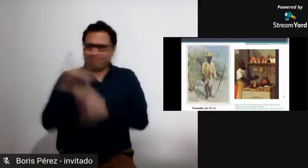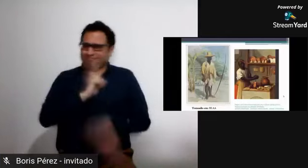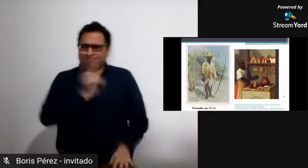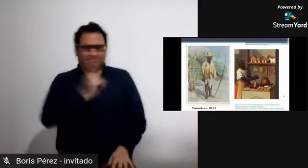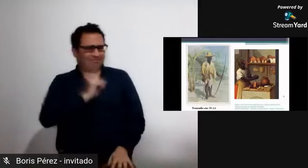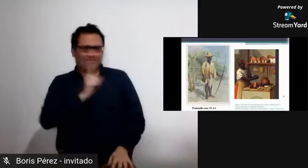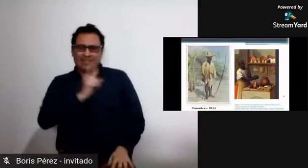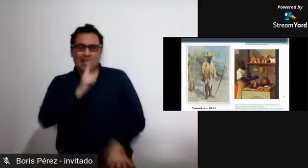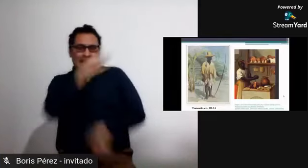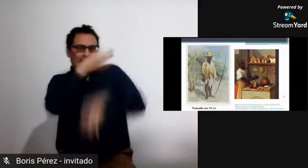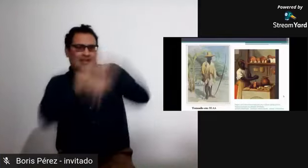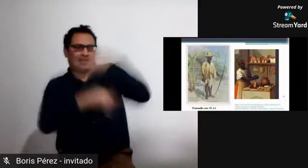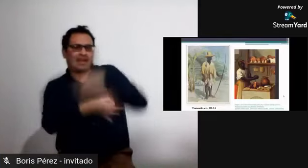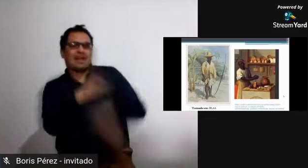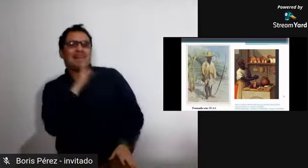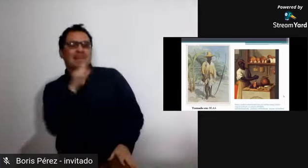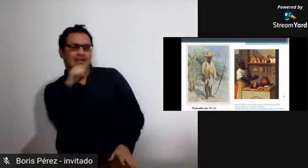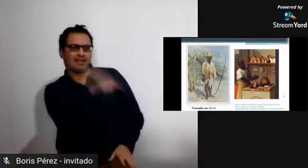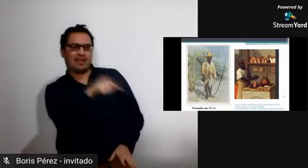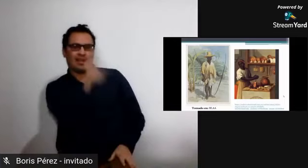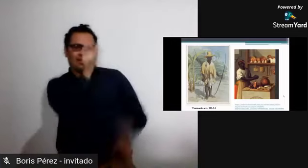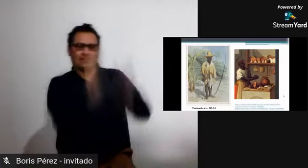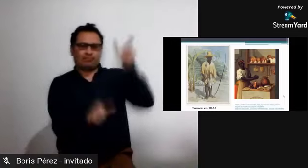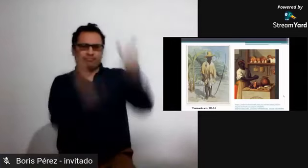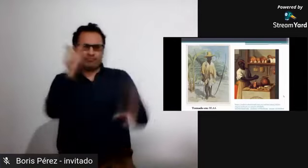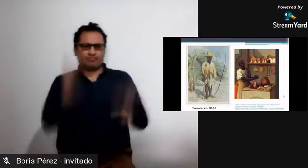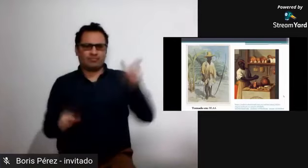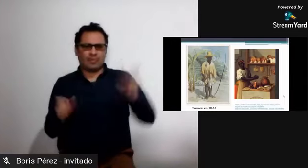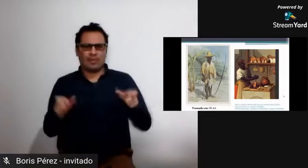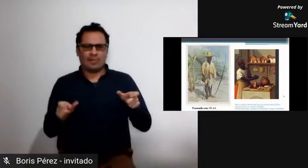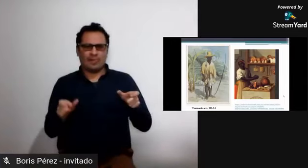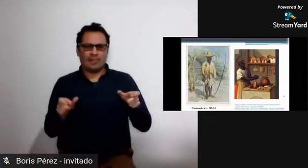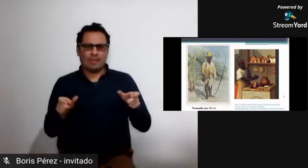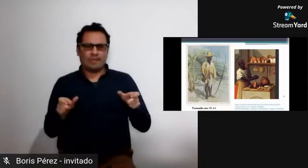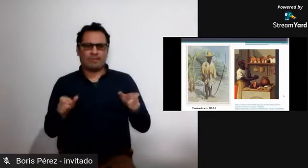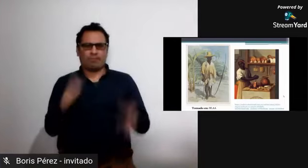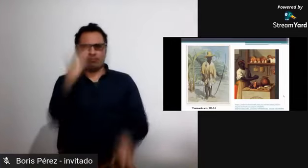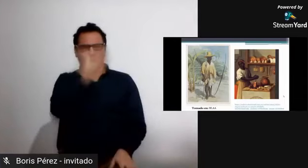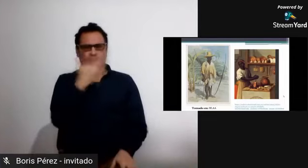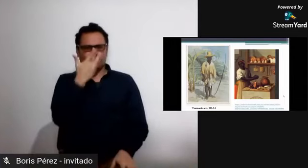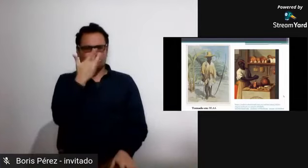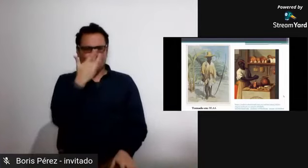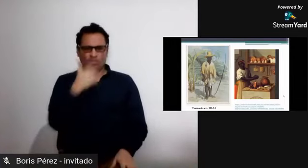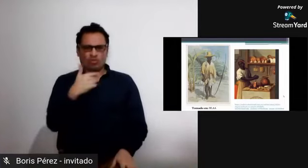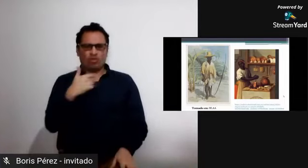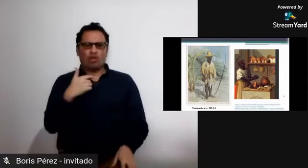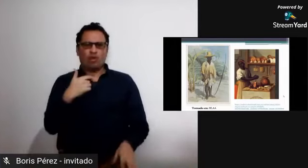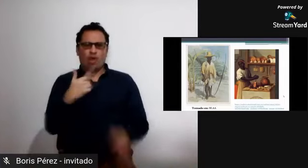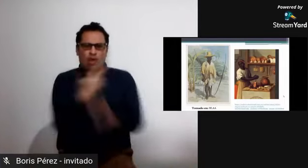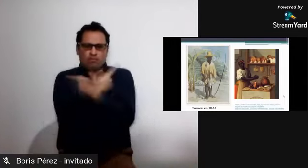a la producción artesanal de de objetos o también a la madera